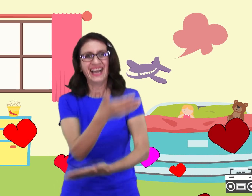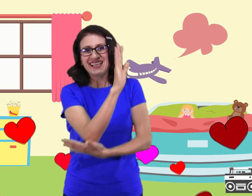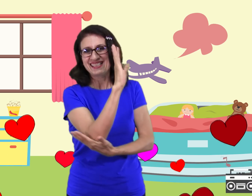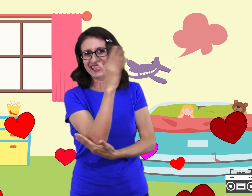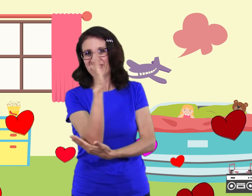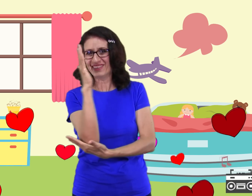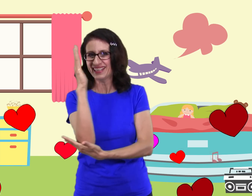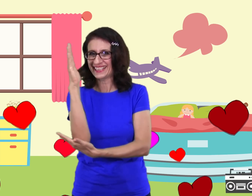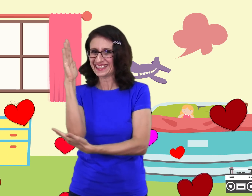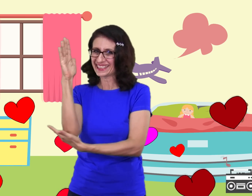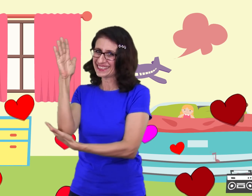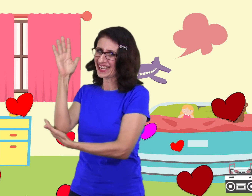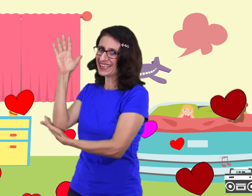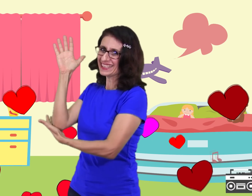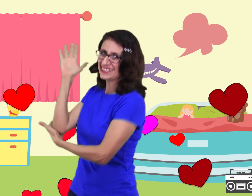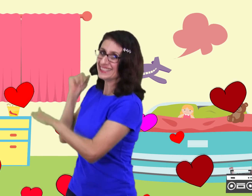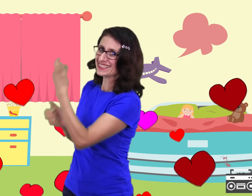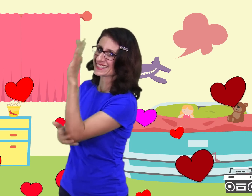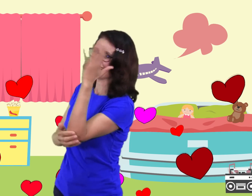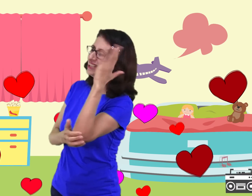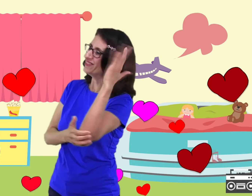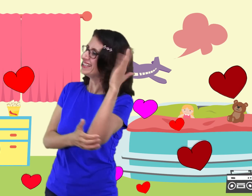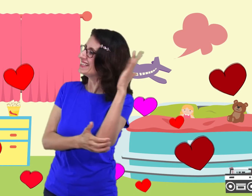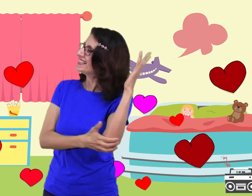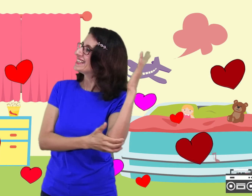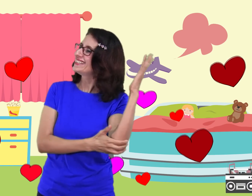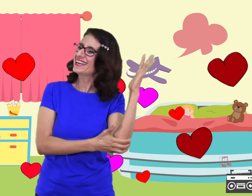Skidama rinka, dinka, dink, skidama rinka te,